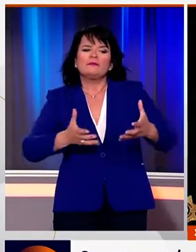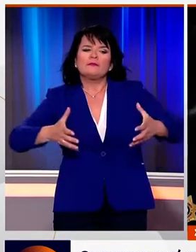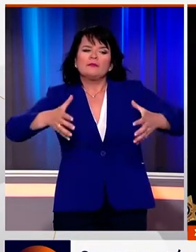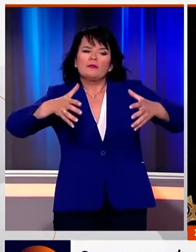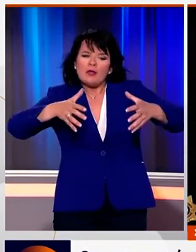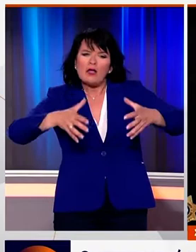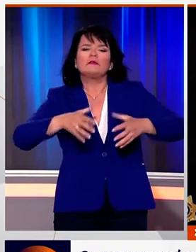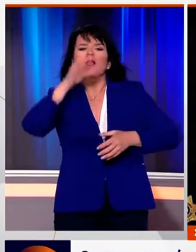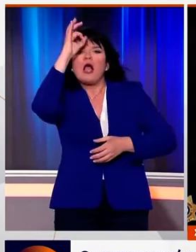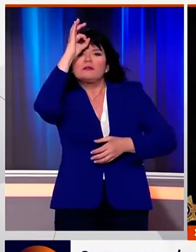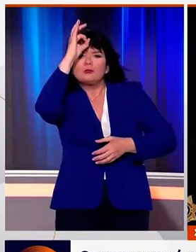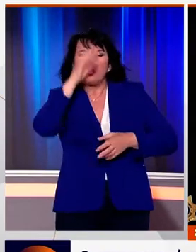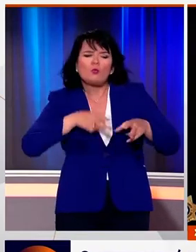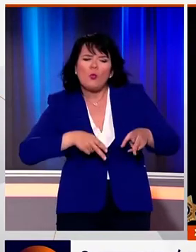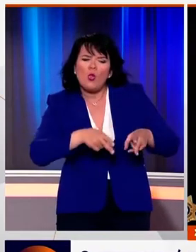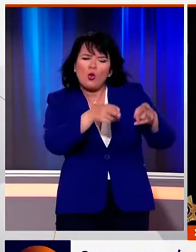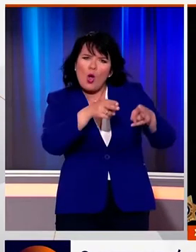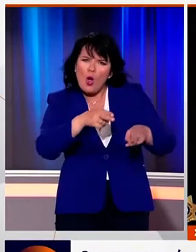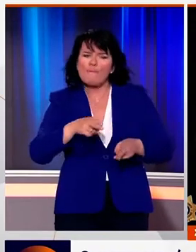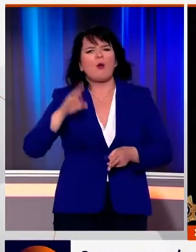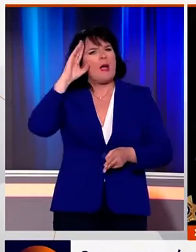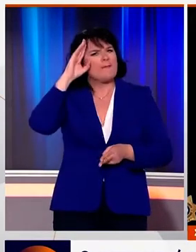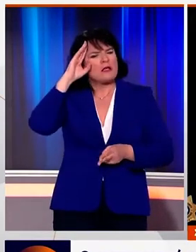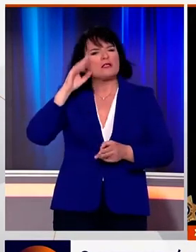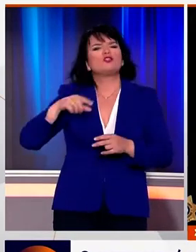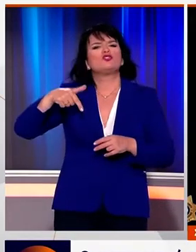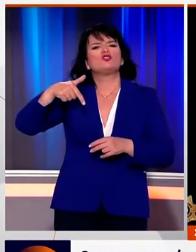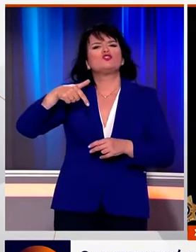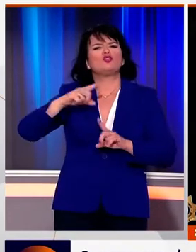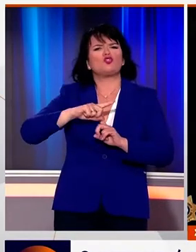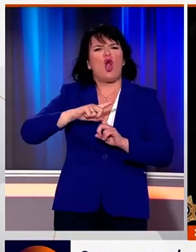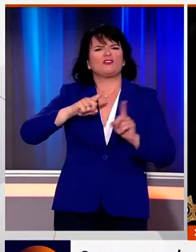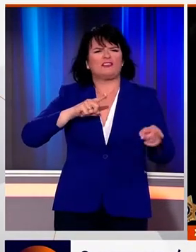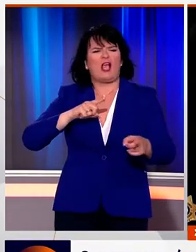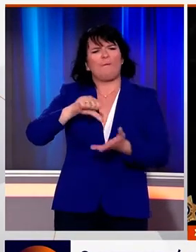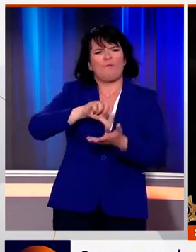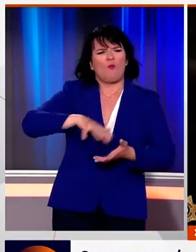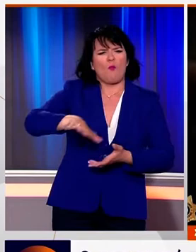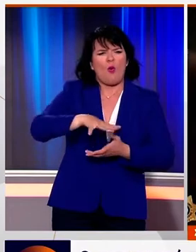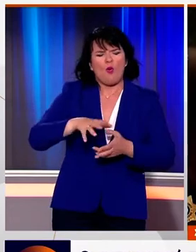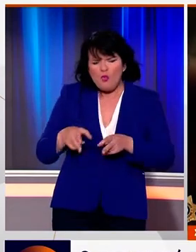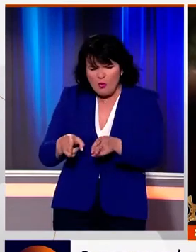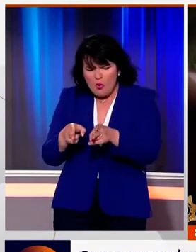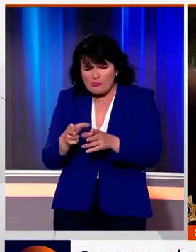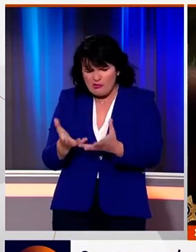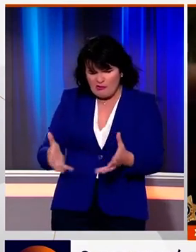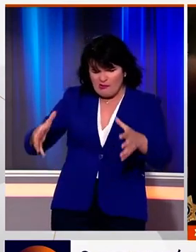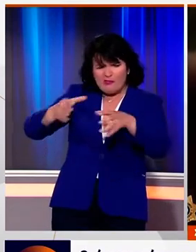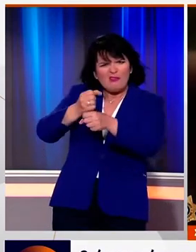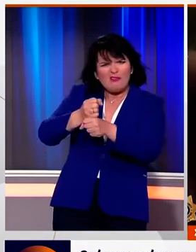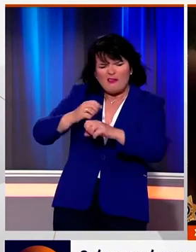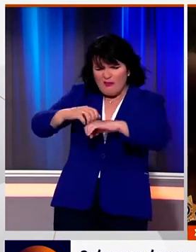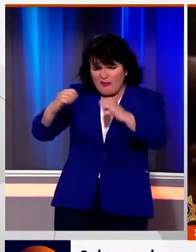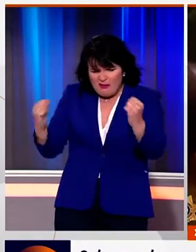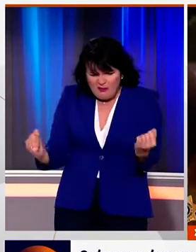Οι αστυνομικοί στην Τζόρτζια των Ηνωμένων Πολιτείων ανοίγουν την κίτρινη πλαστική σακούλα στην άκρη του δρόμου. Μέσα σε αυτοί